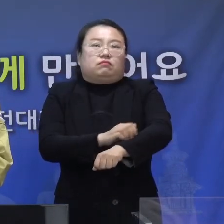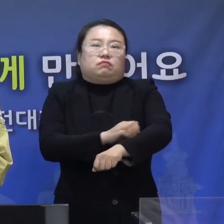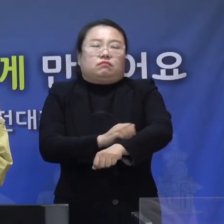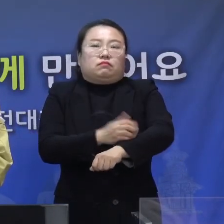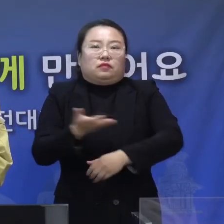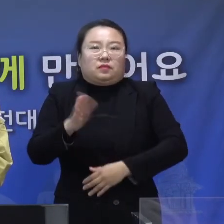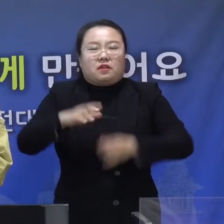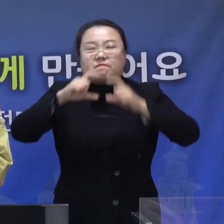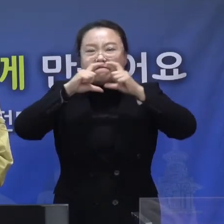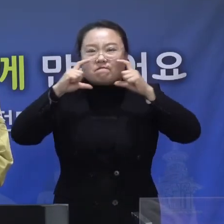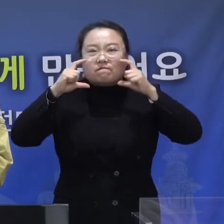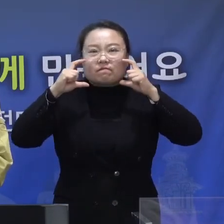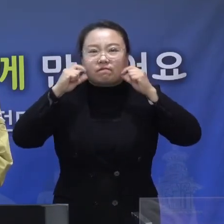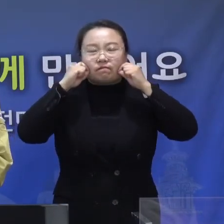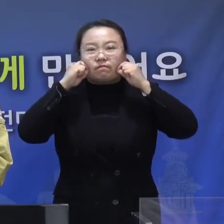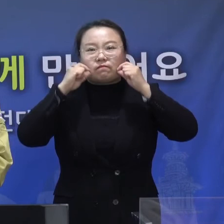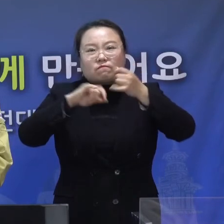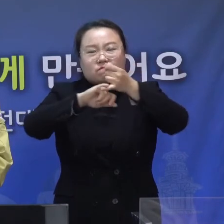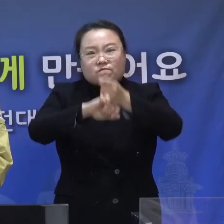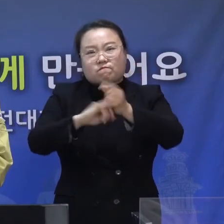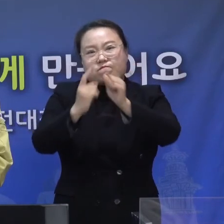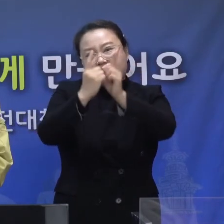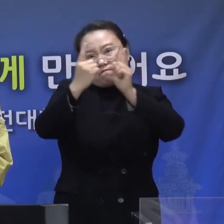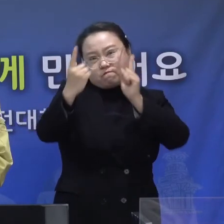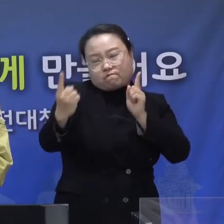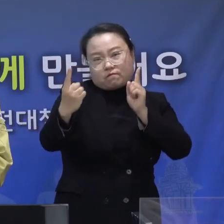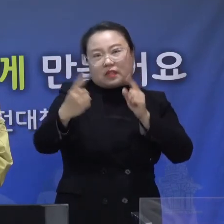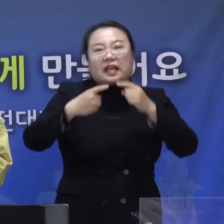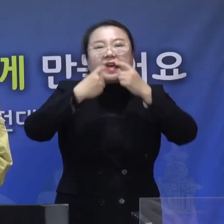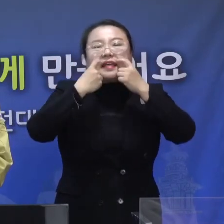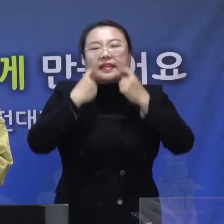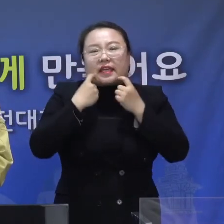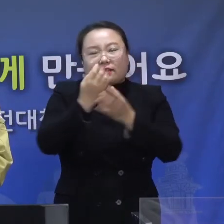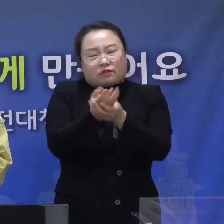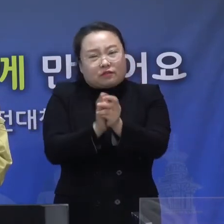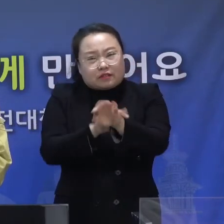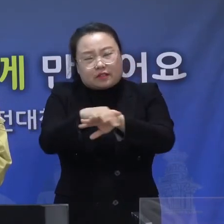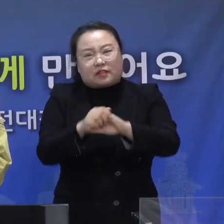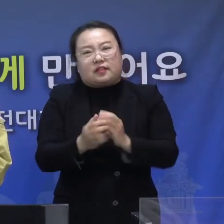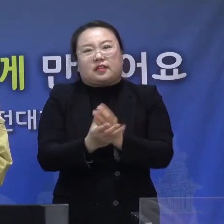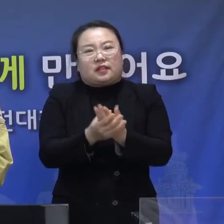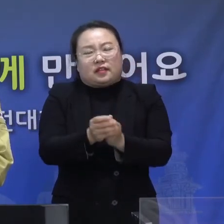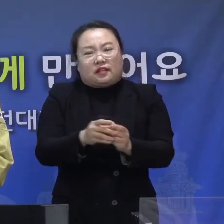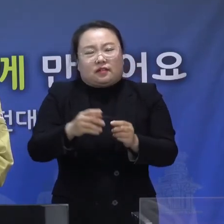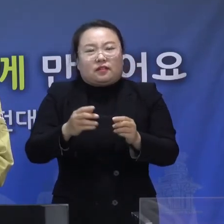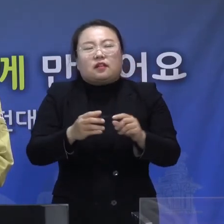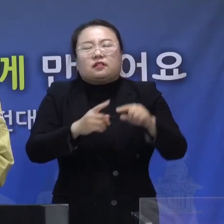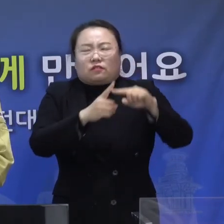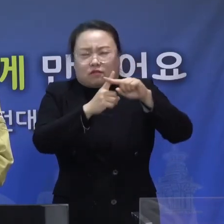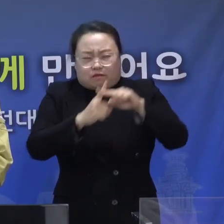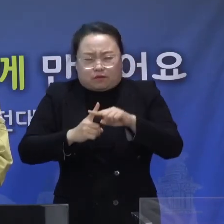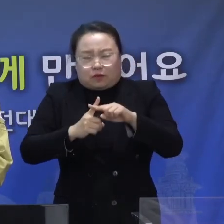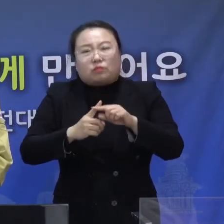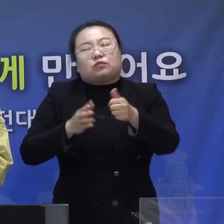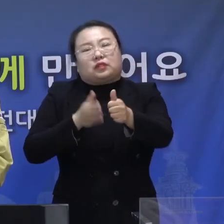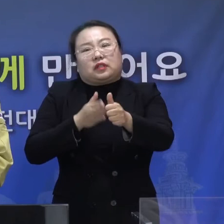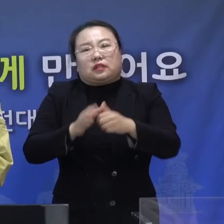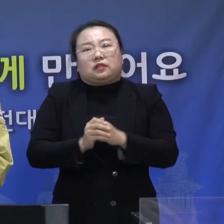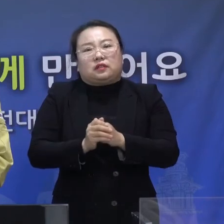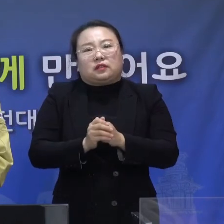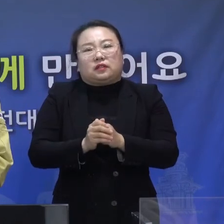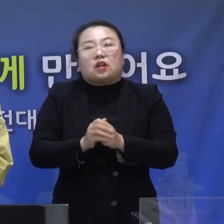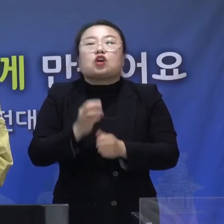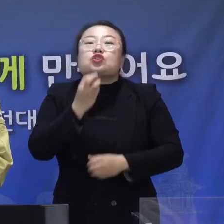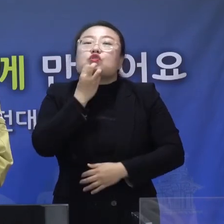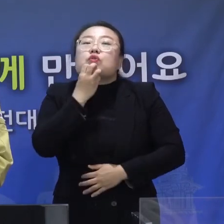마스크 착용과 사회적 거리 두기 등 개인 방역수칙을 철저히 준수해 주시고 특히 수도권에서